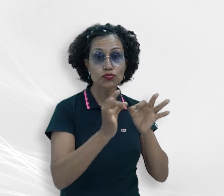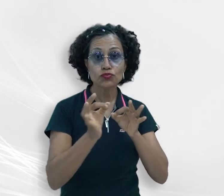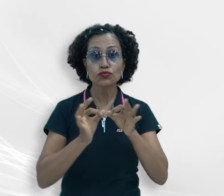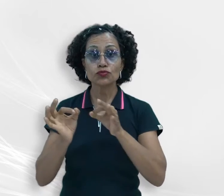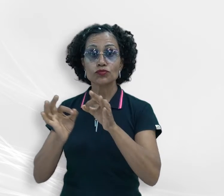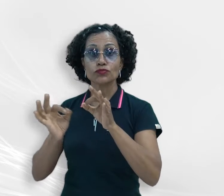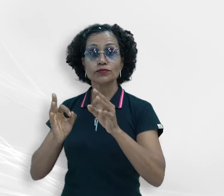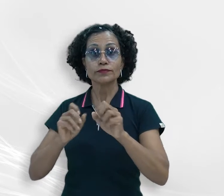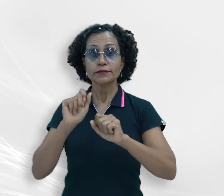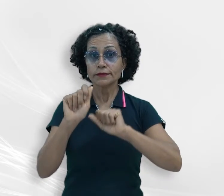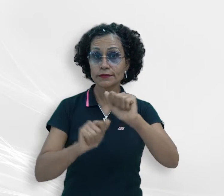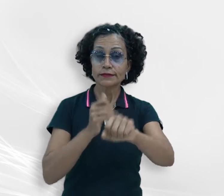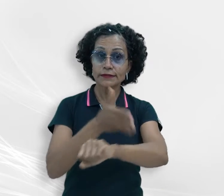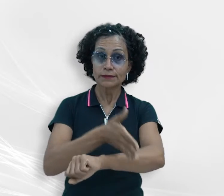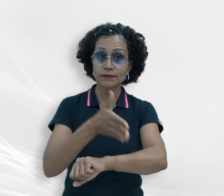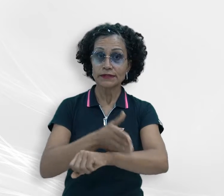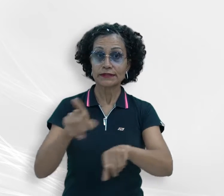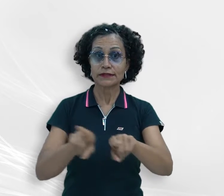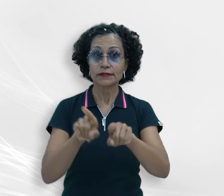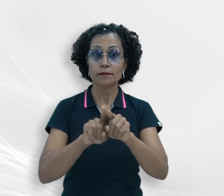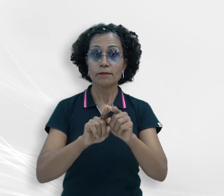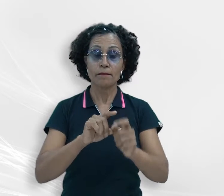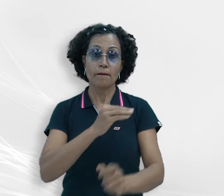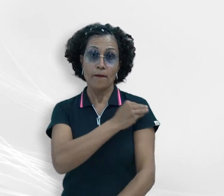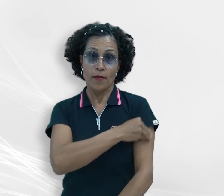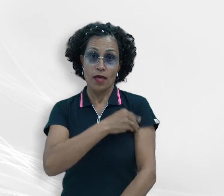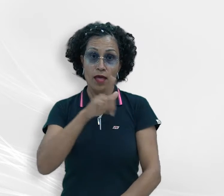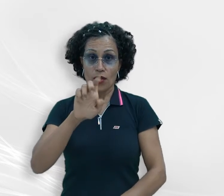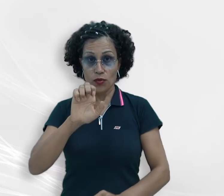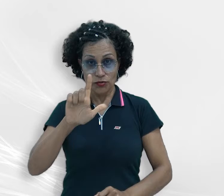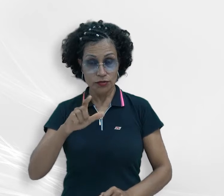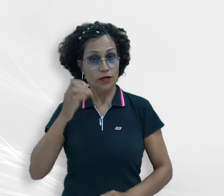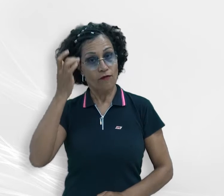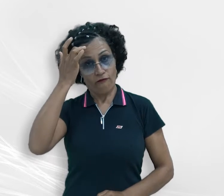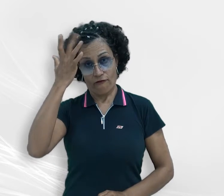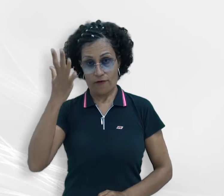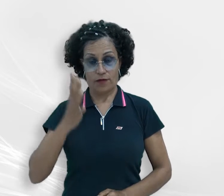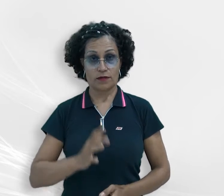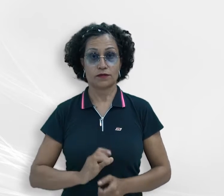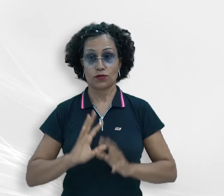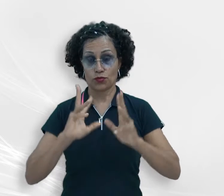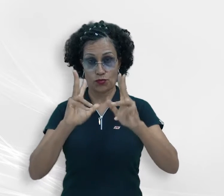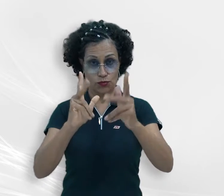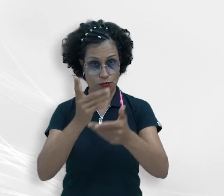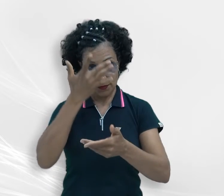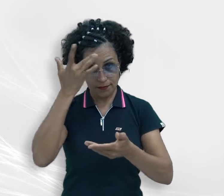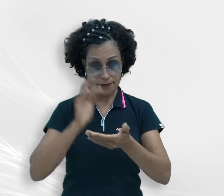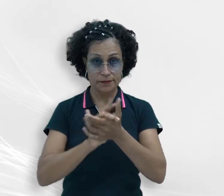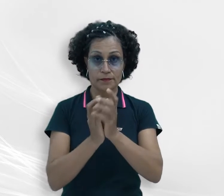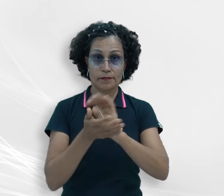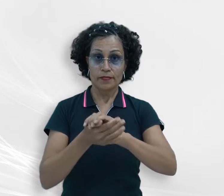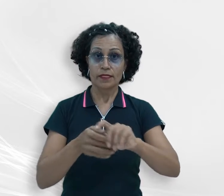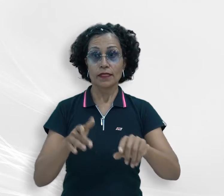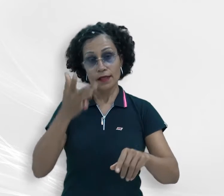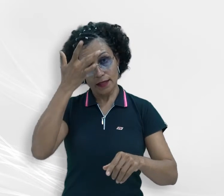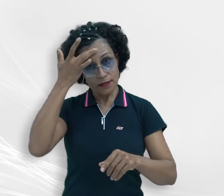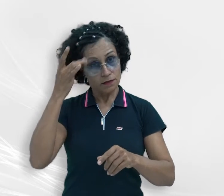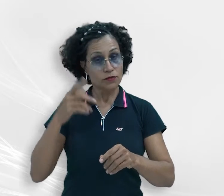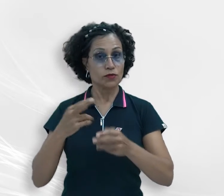espectadores e disponibilizar recipientes de álcool em gel em fácil acesso para todos. Além disso, os realizadores